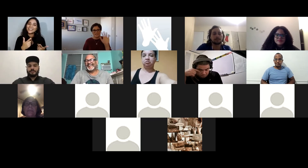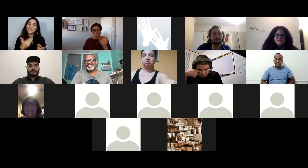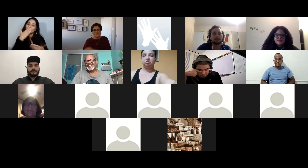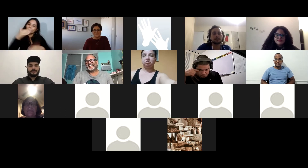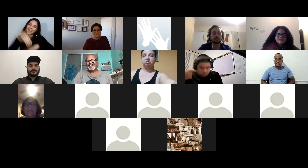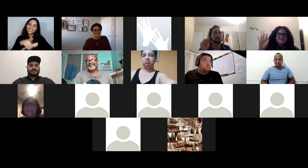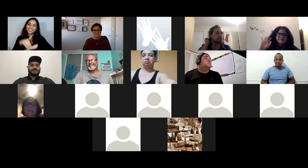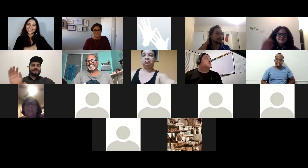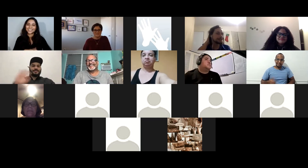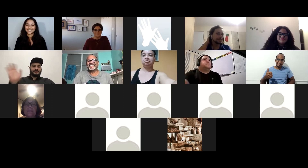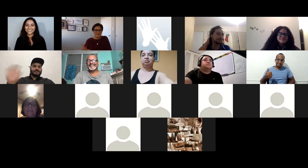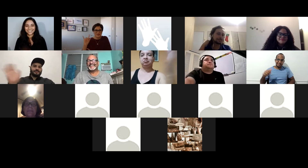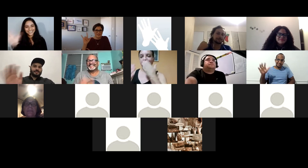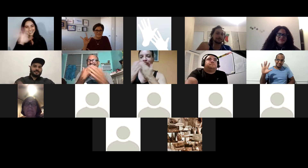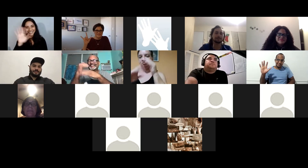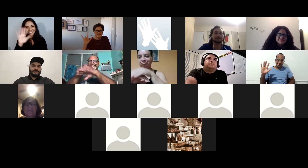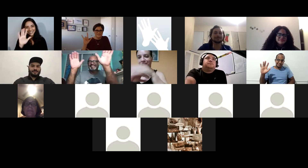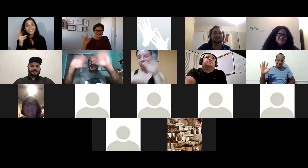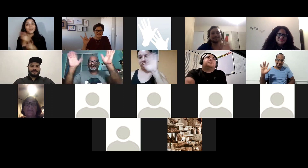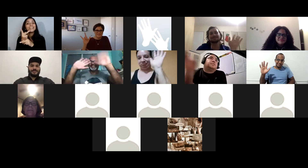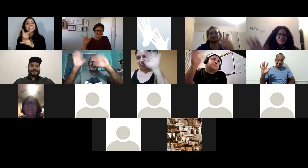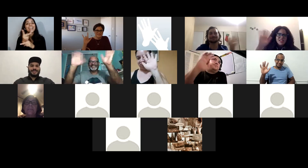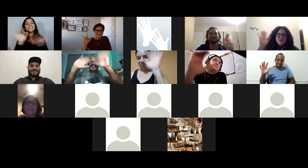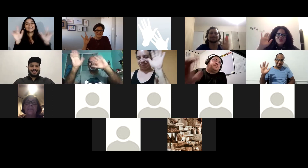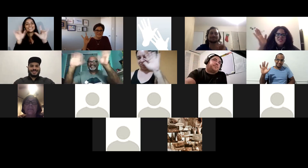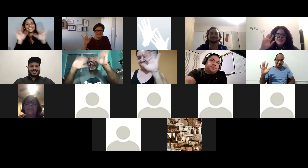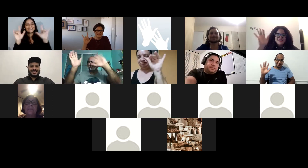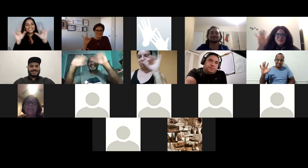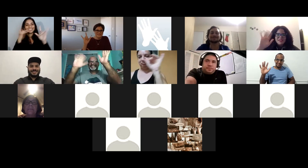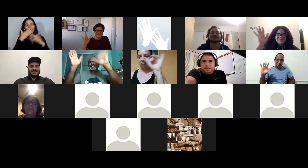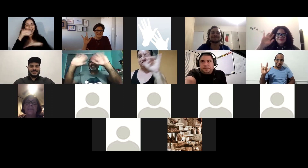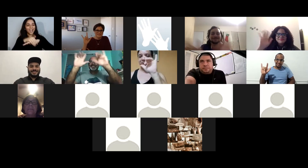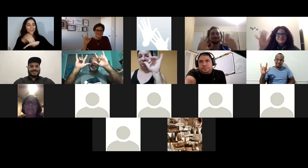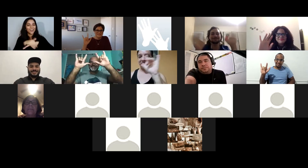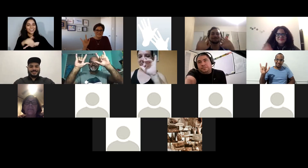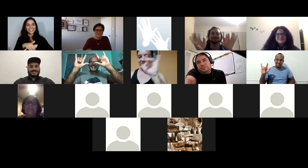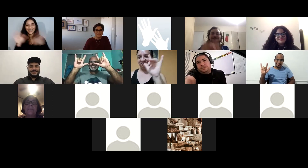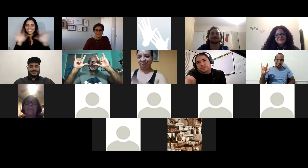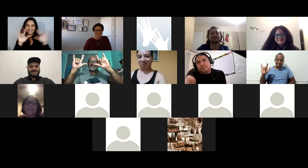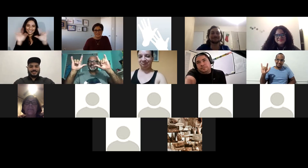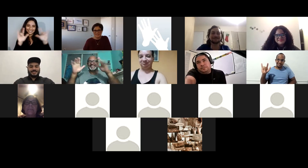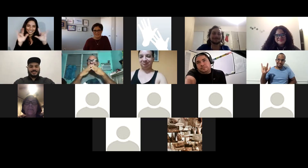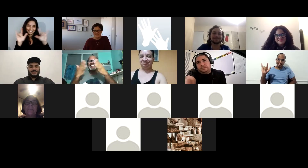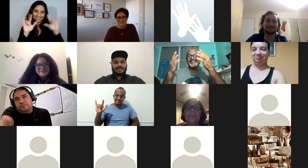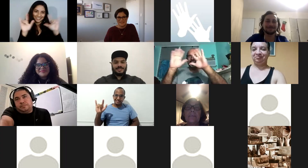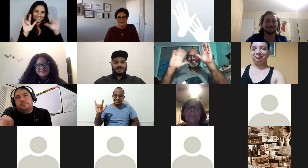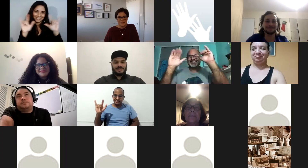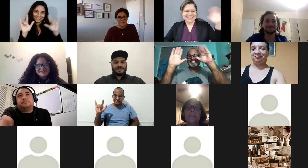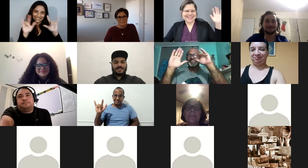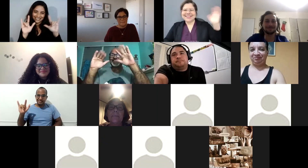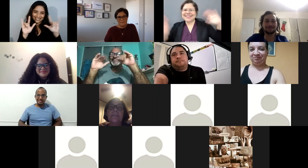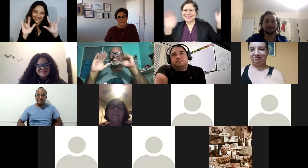buenas noches se cuidan buenas noches que estén bien buenas noches